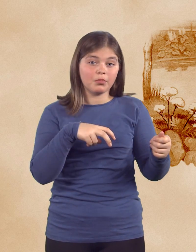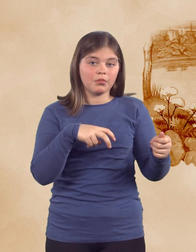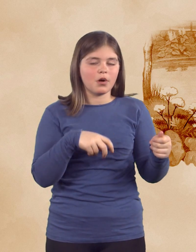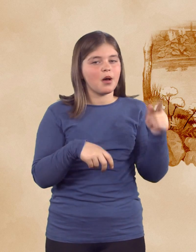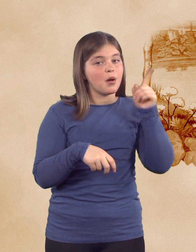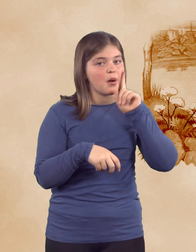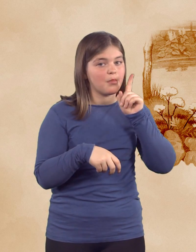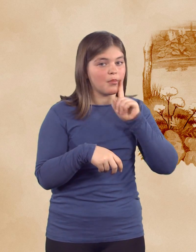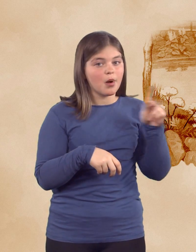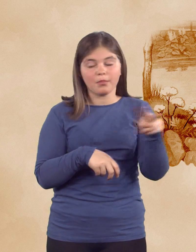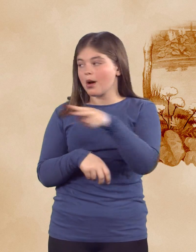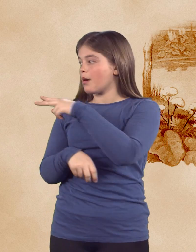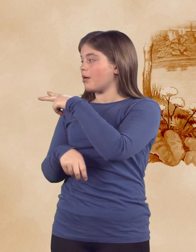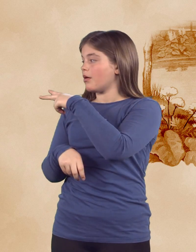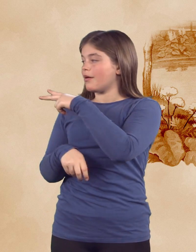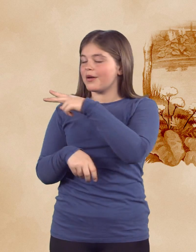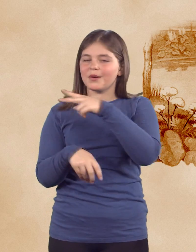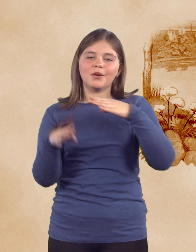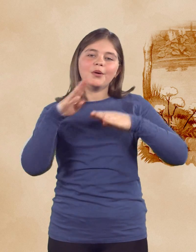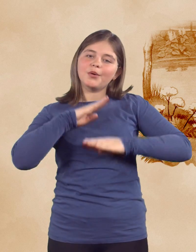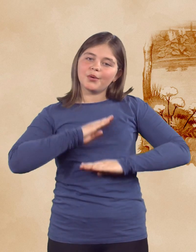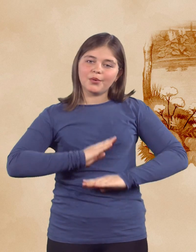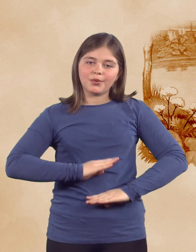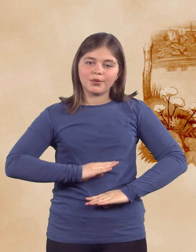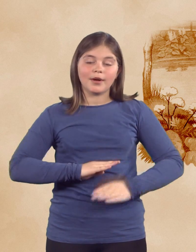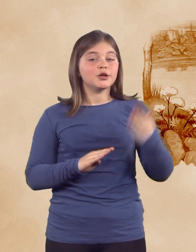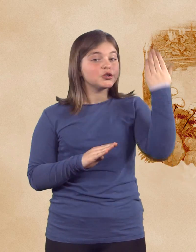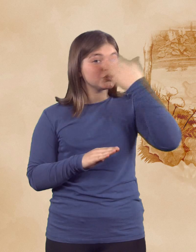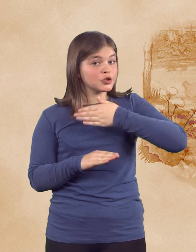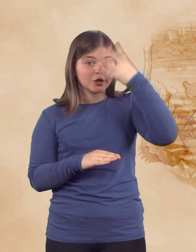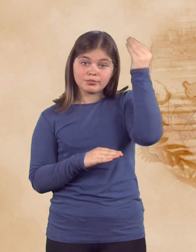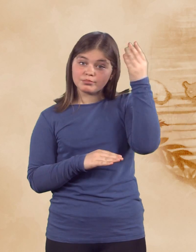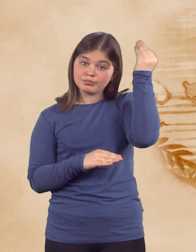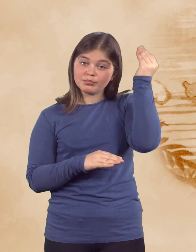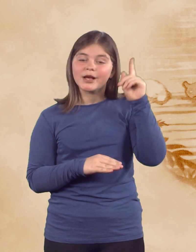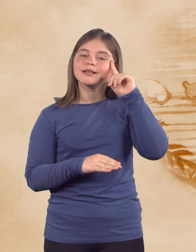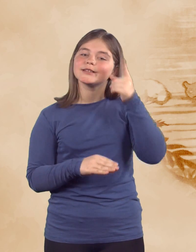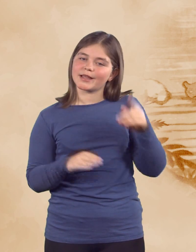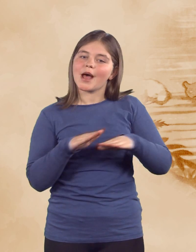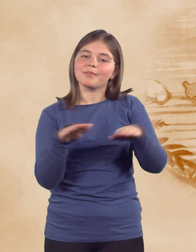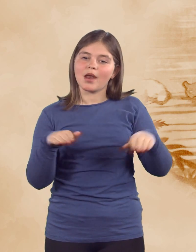pridružil tudi velik črn raček. Mama se je pomirila. Črn raček zna plavati.